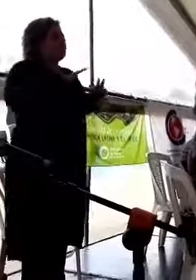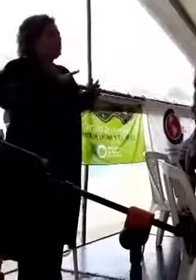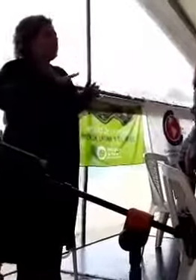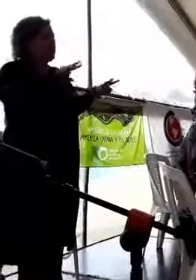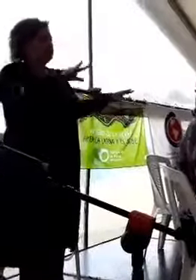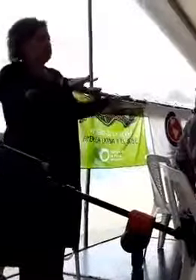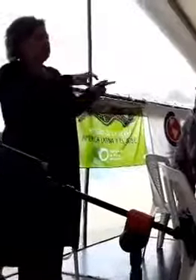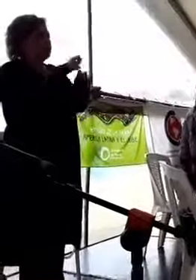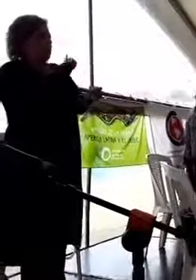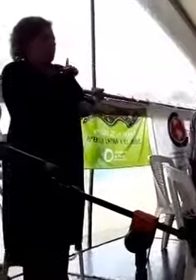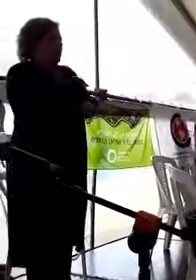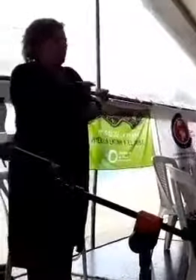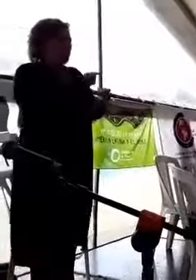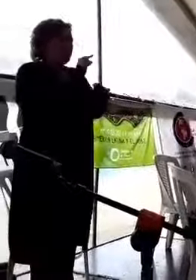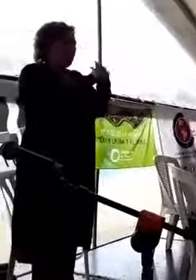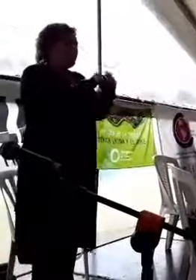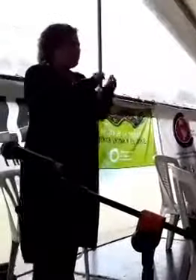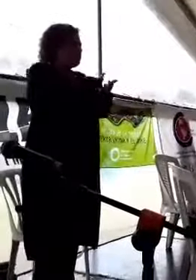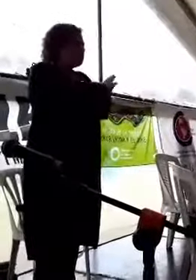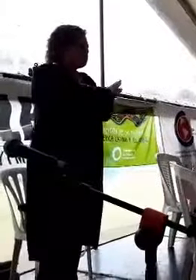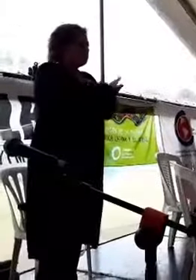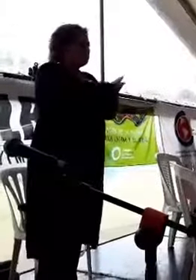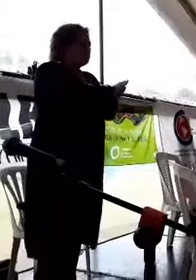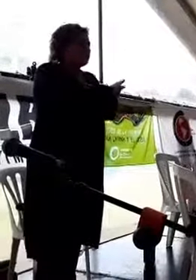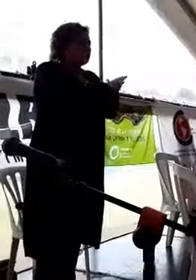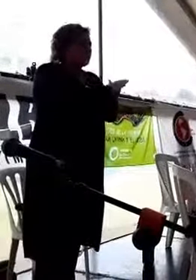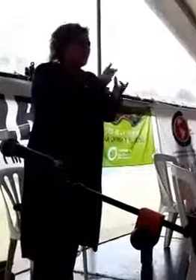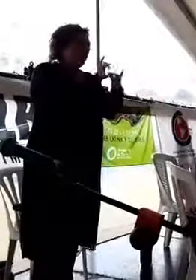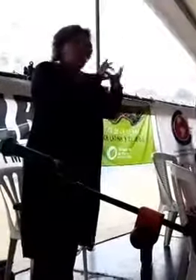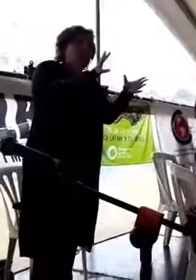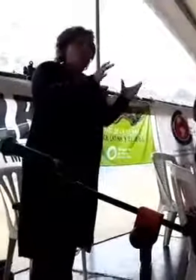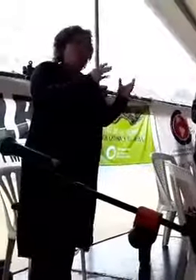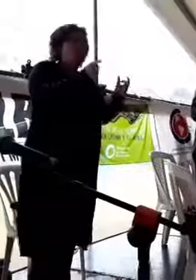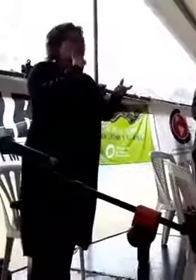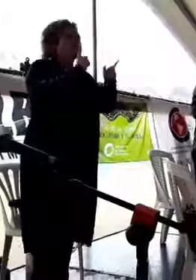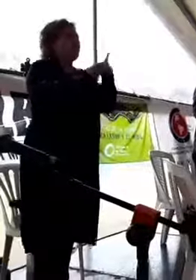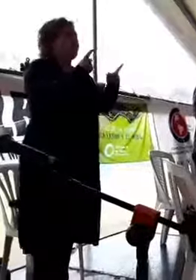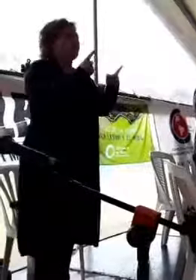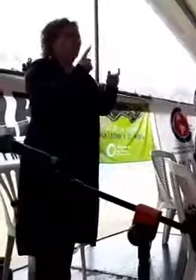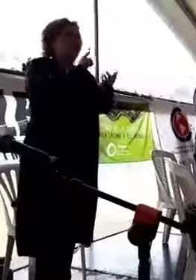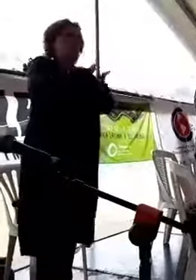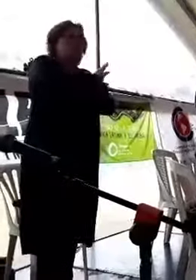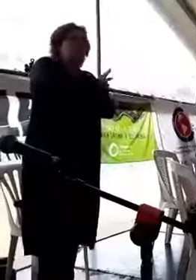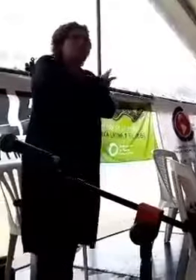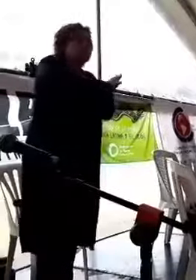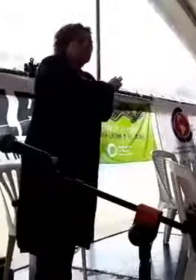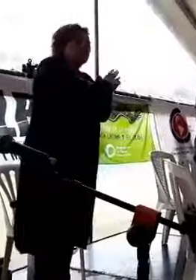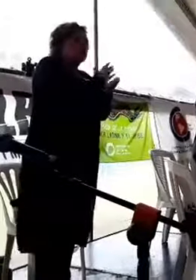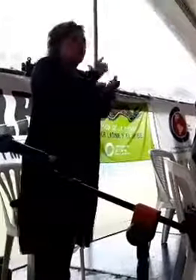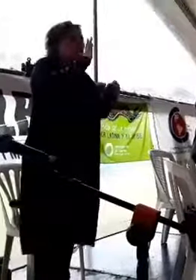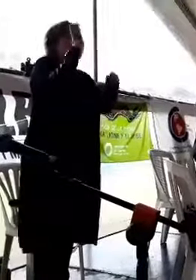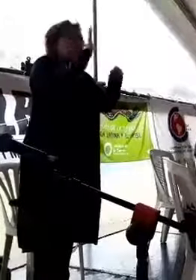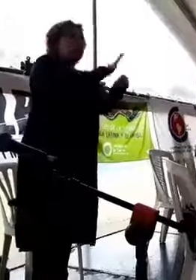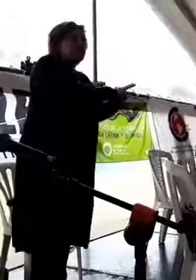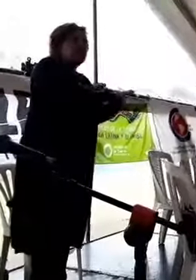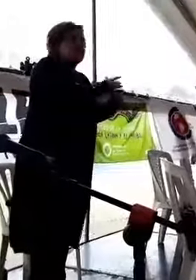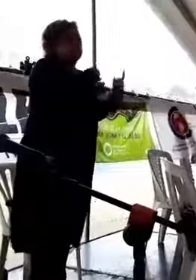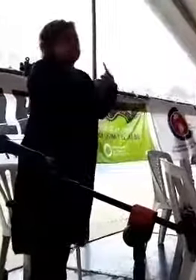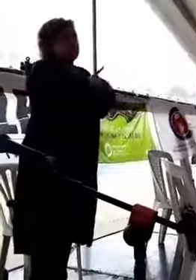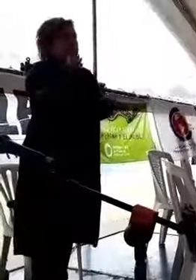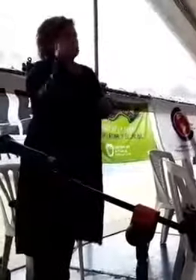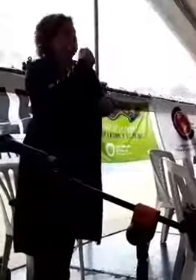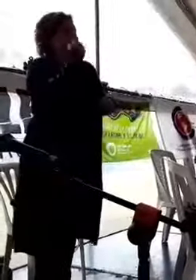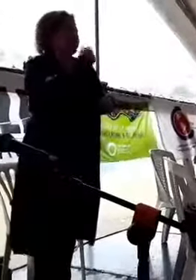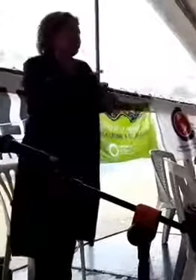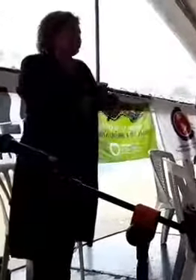que vem minando a democracia e a soberania populares. Isso é muito importante que nós